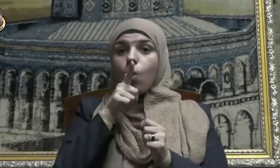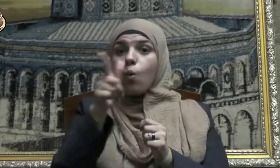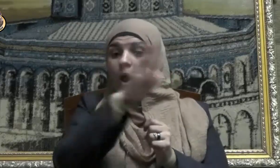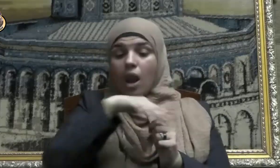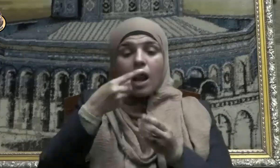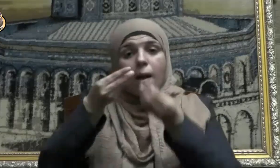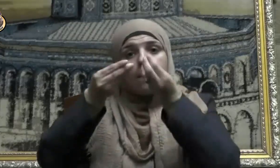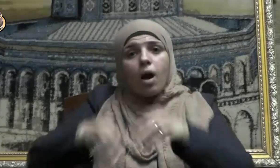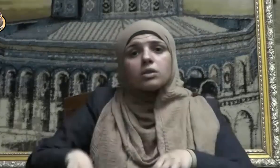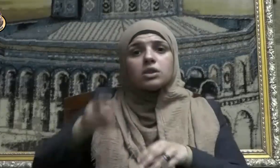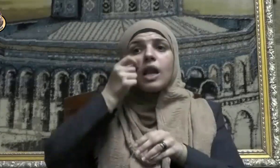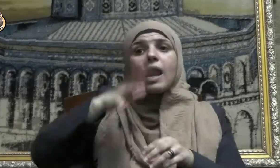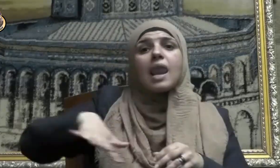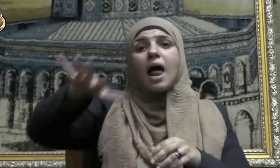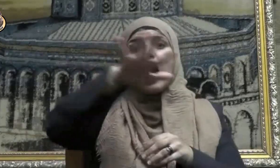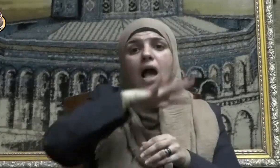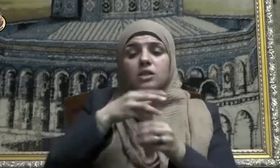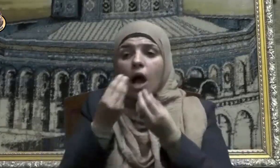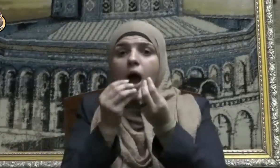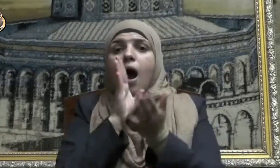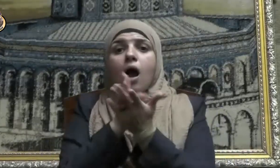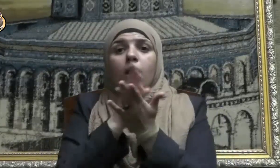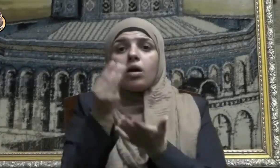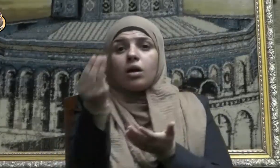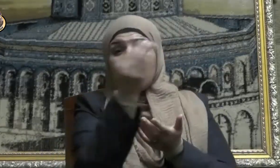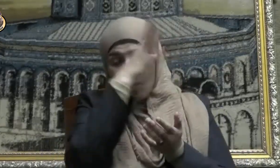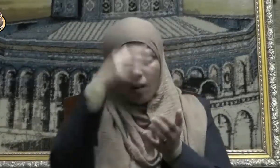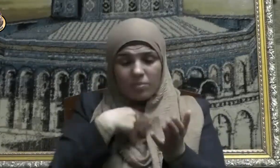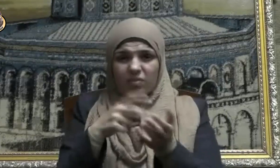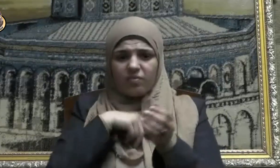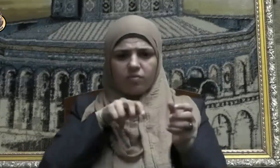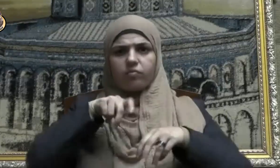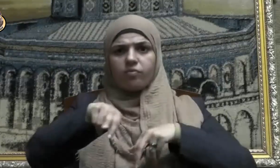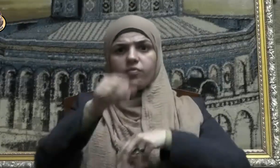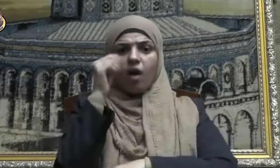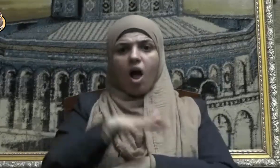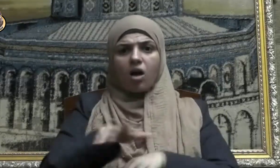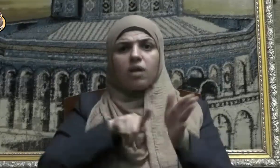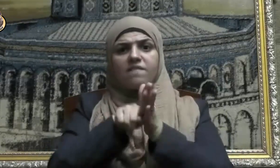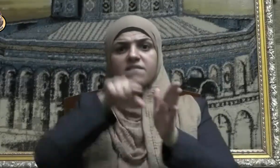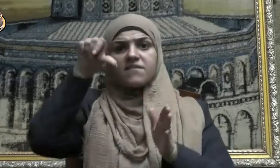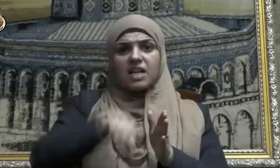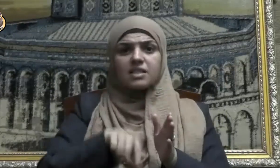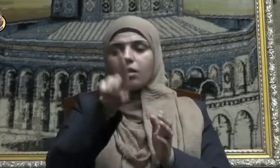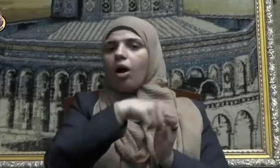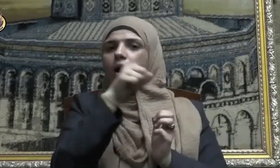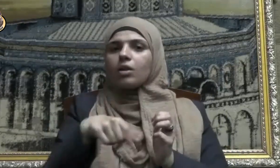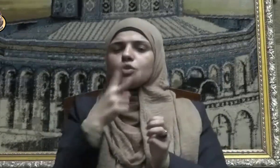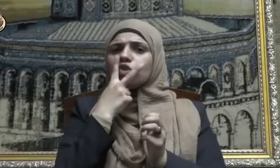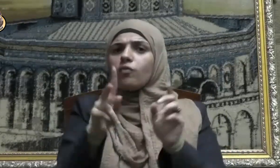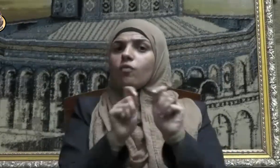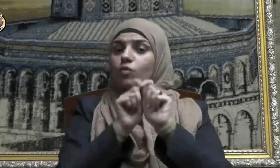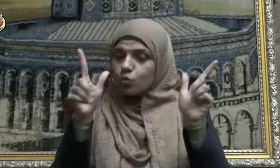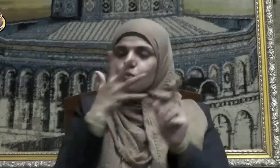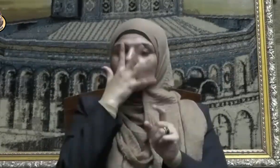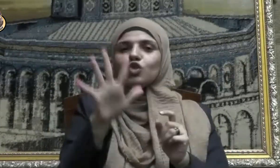الناس أشياءهم ولا تعثوا في الأرض مفسدين ومن صوره الهدم